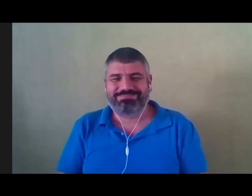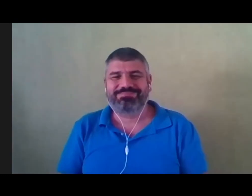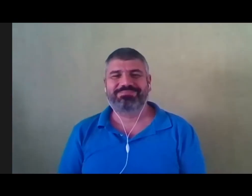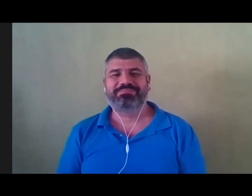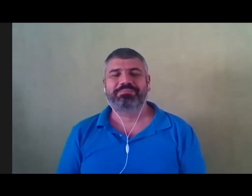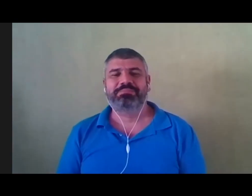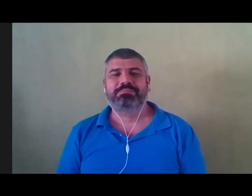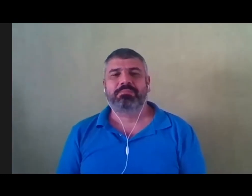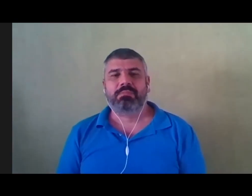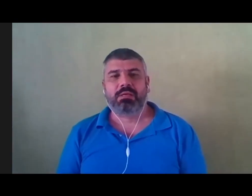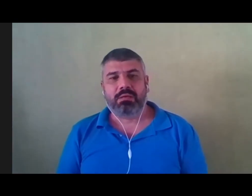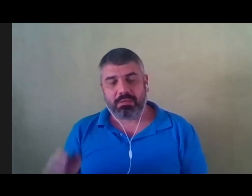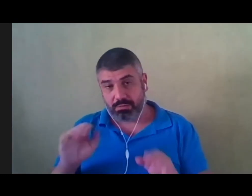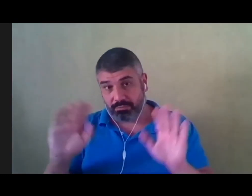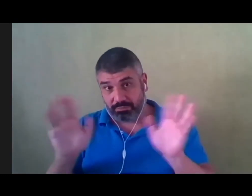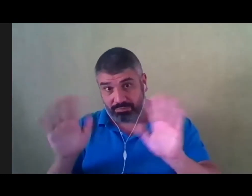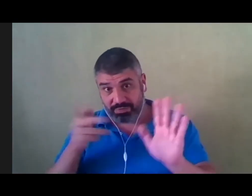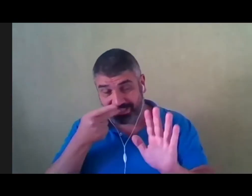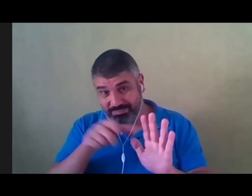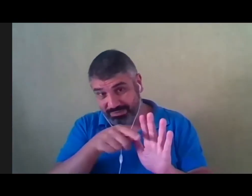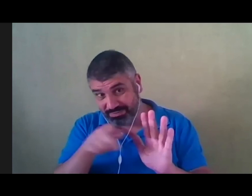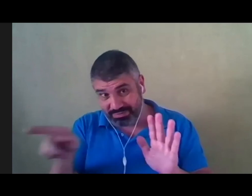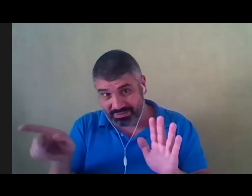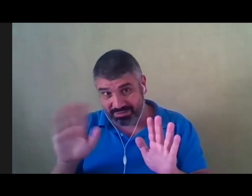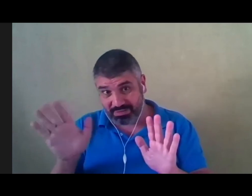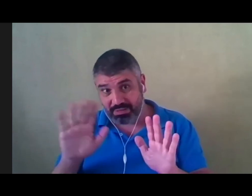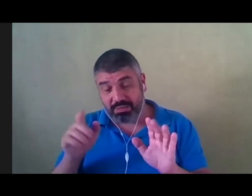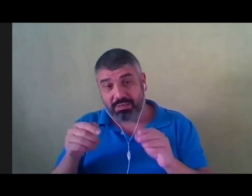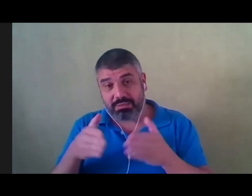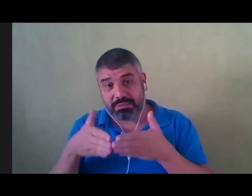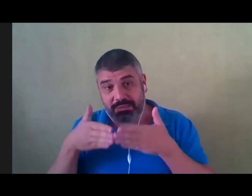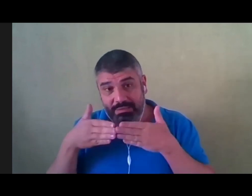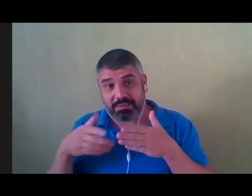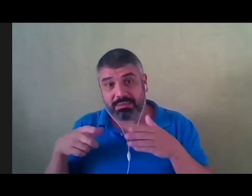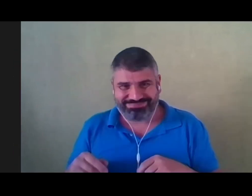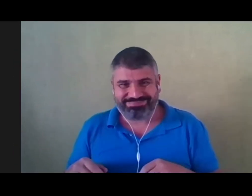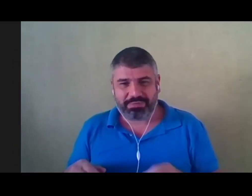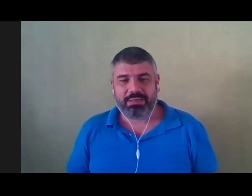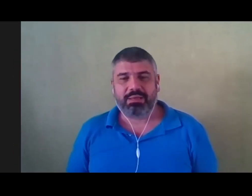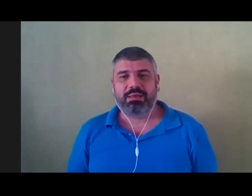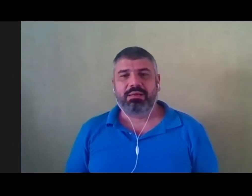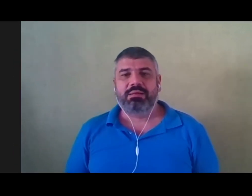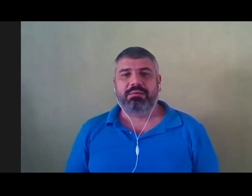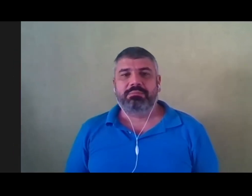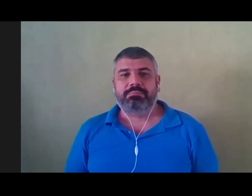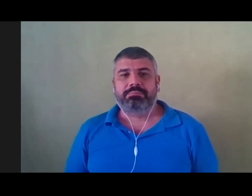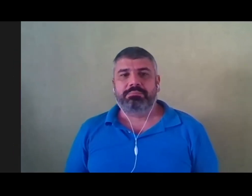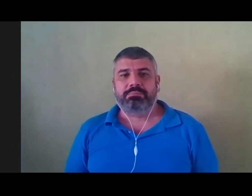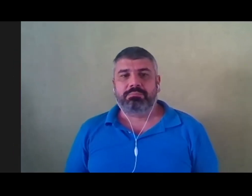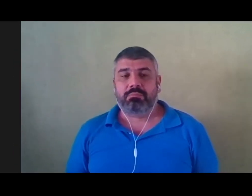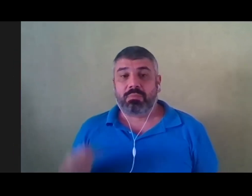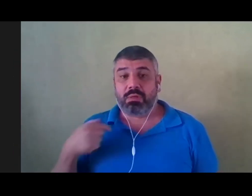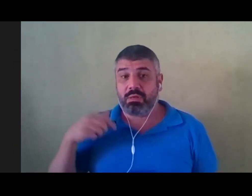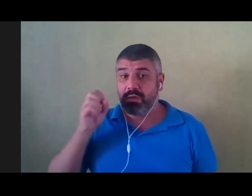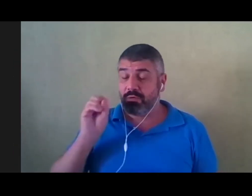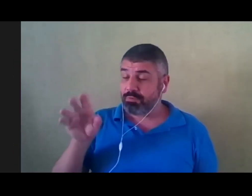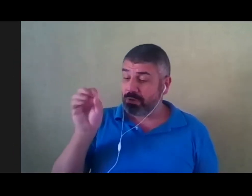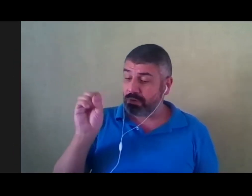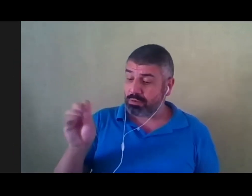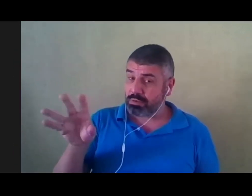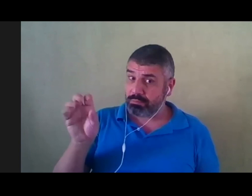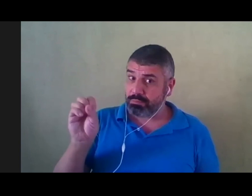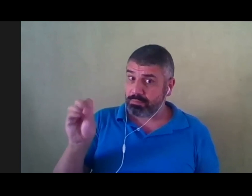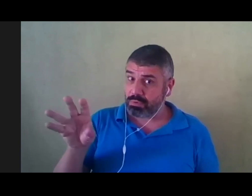Eu me despeço de vocês. Peço licença para cantar a cantiga para ir embora. Eu vou-me embora.